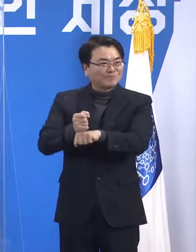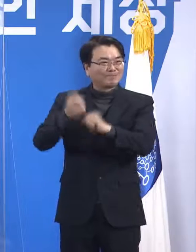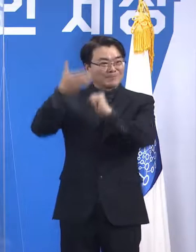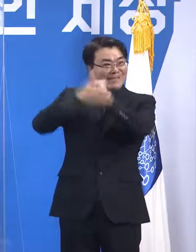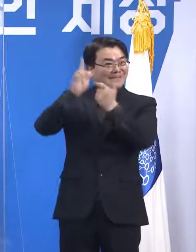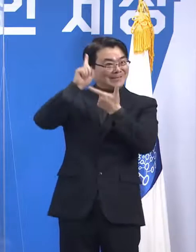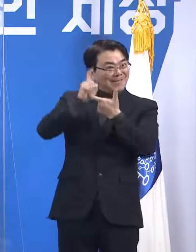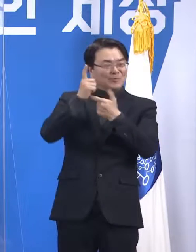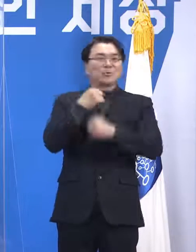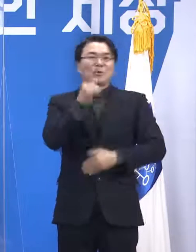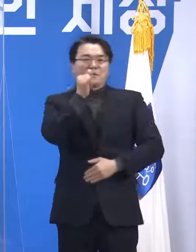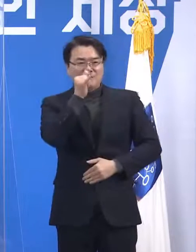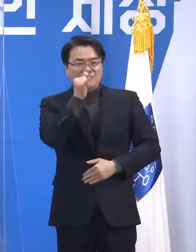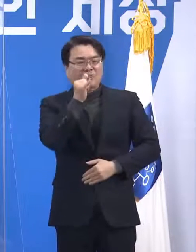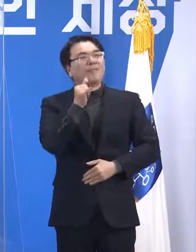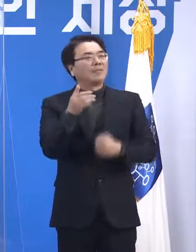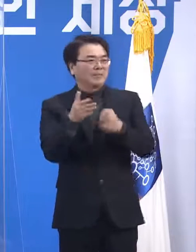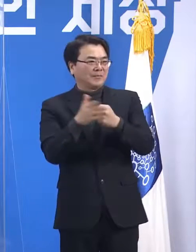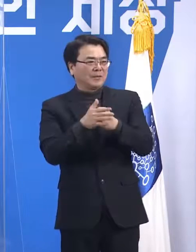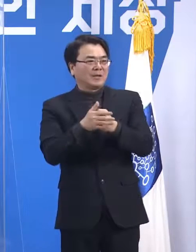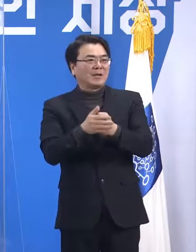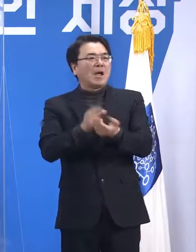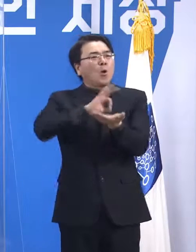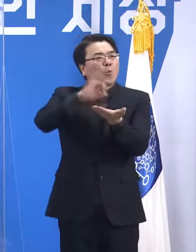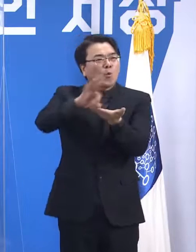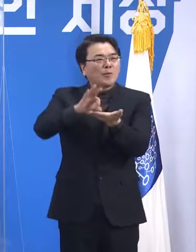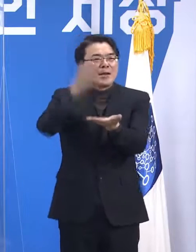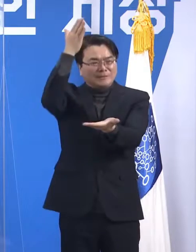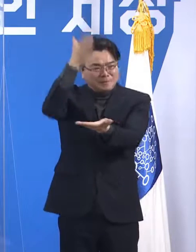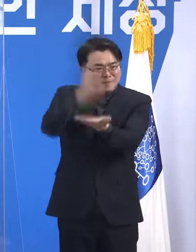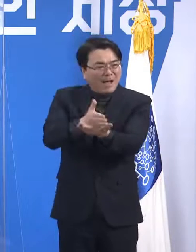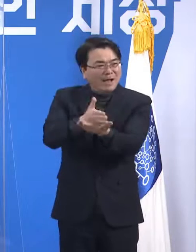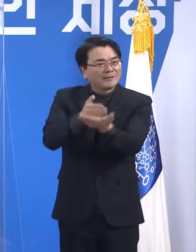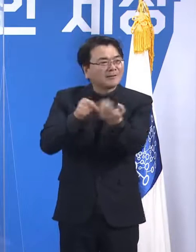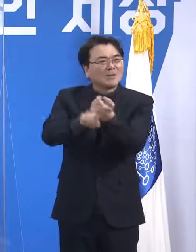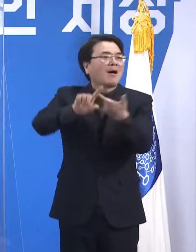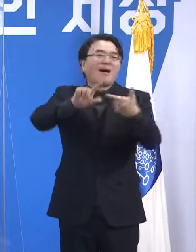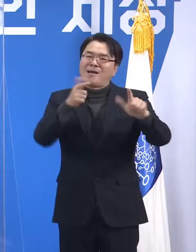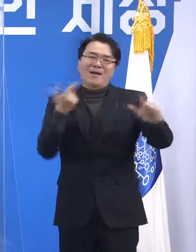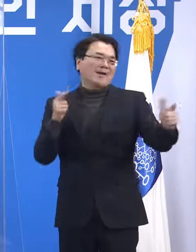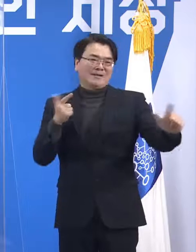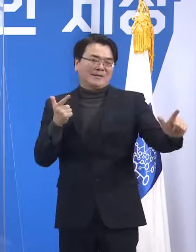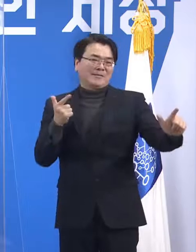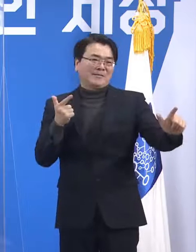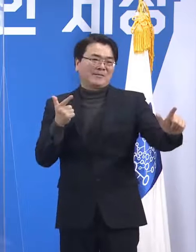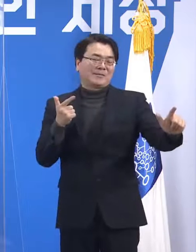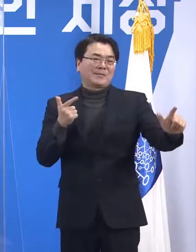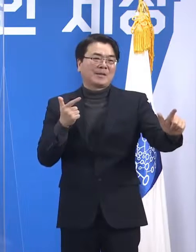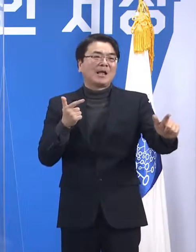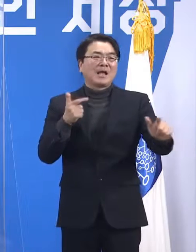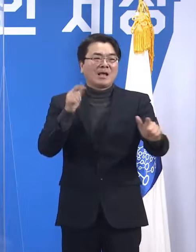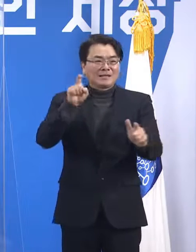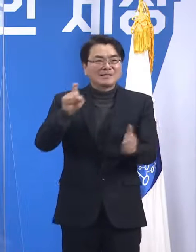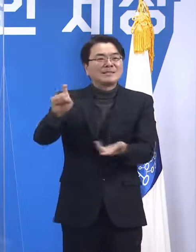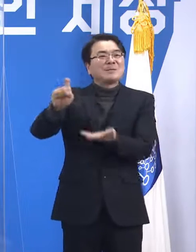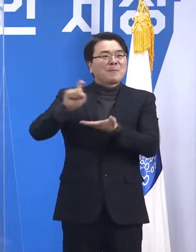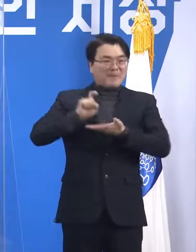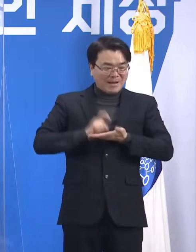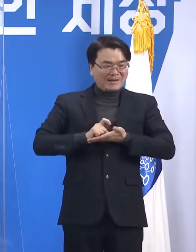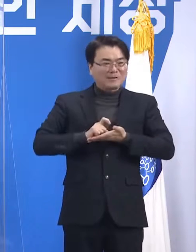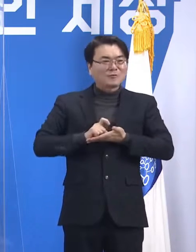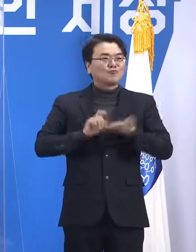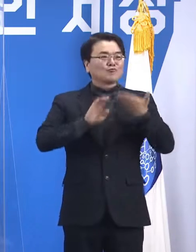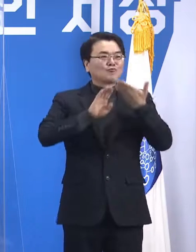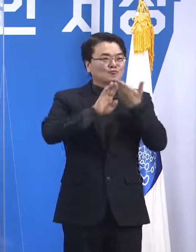보면 소비하는 것 자체를 막는 것 같지는 않습니다. 혹시 10만 원 받아가지고 방역에 방해가 되는